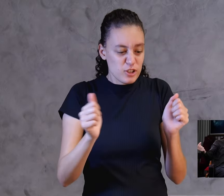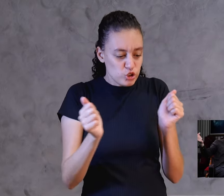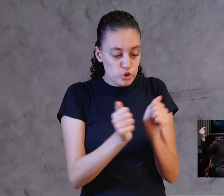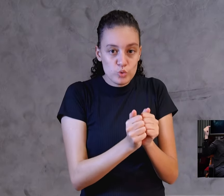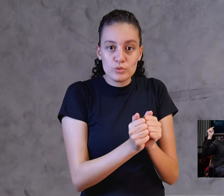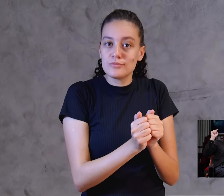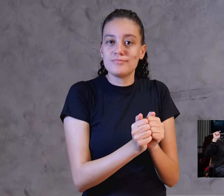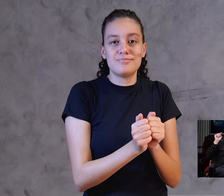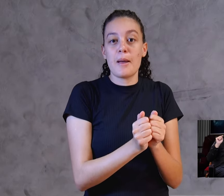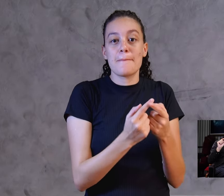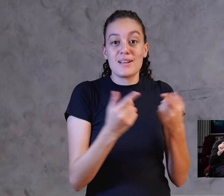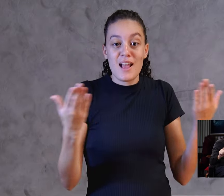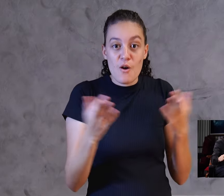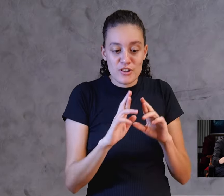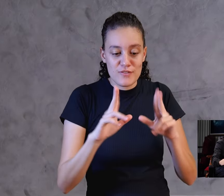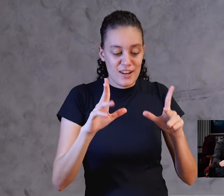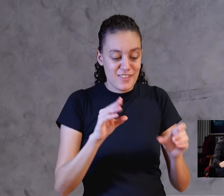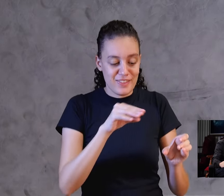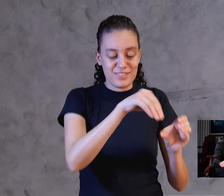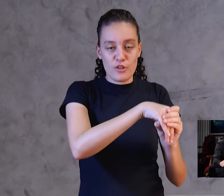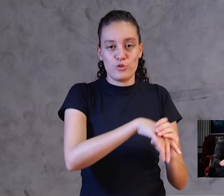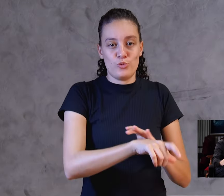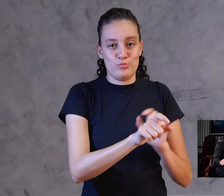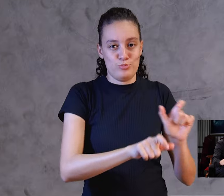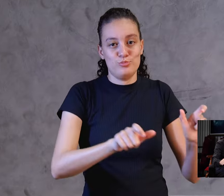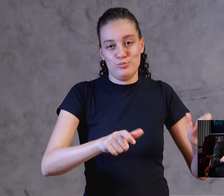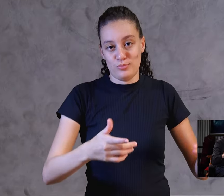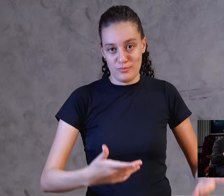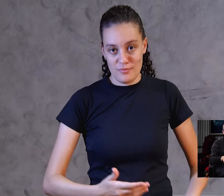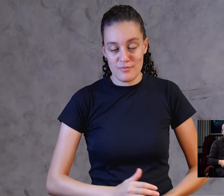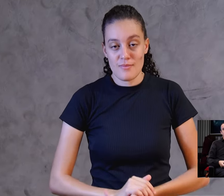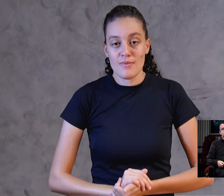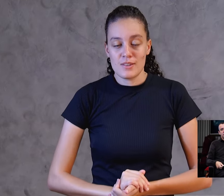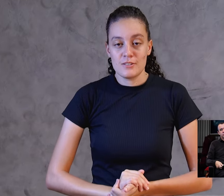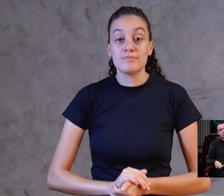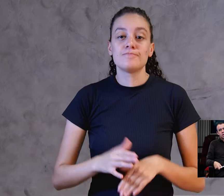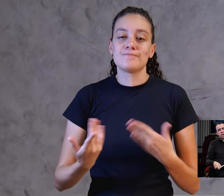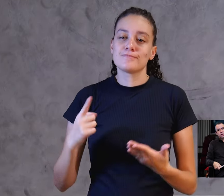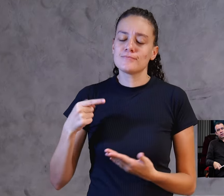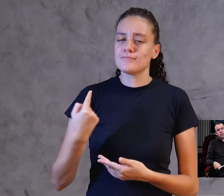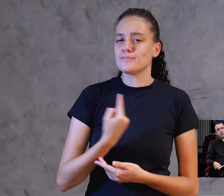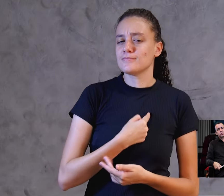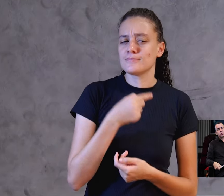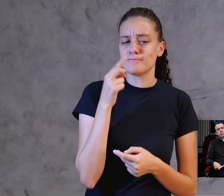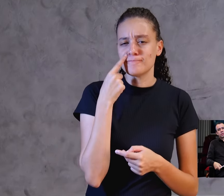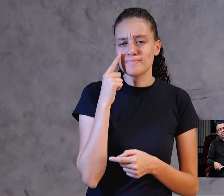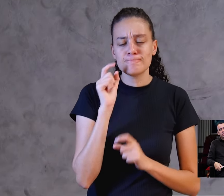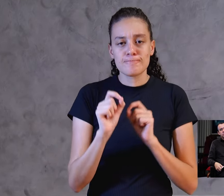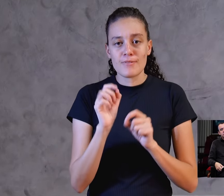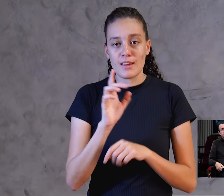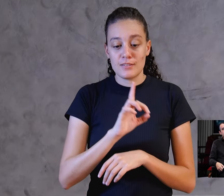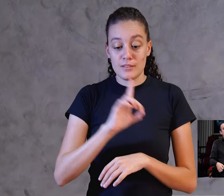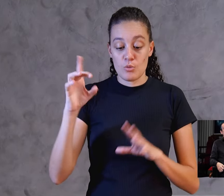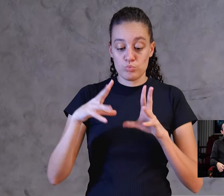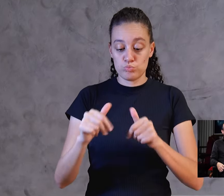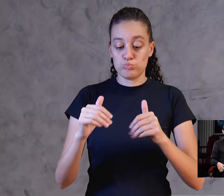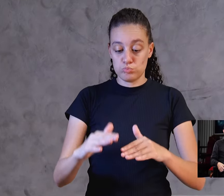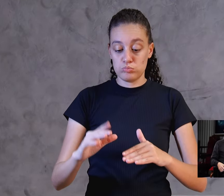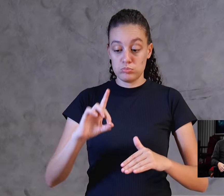habitar neles. Então, aí nós vemos Deus sobre todos, Deus por